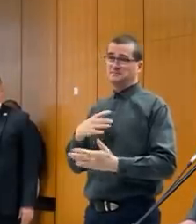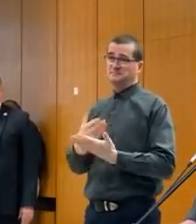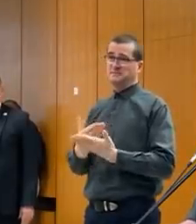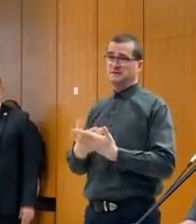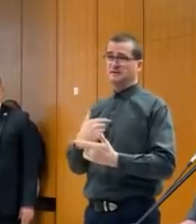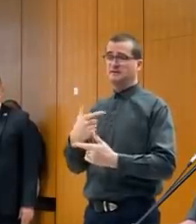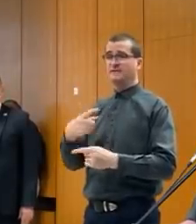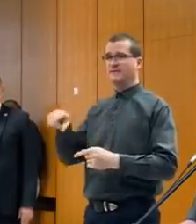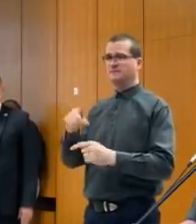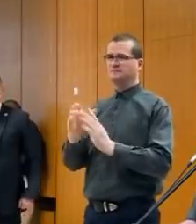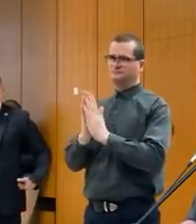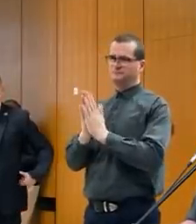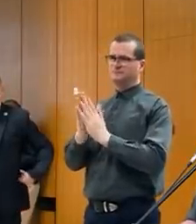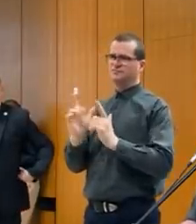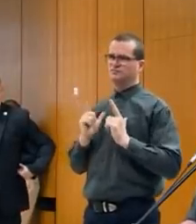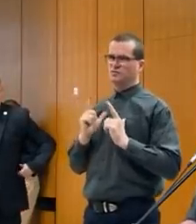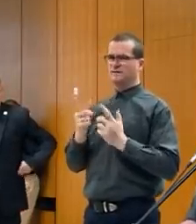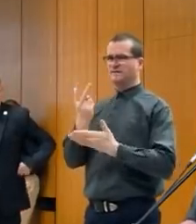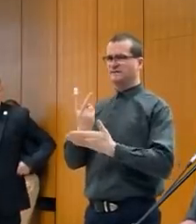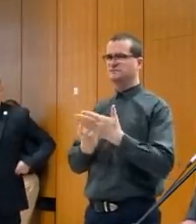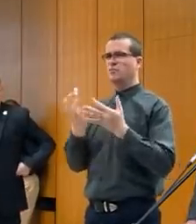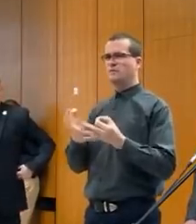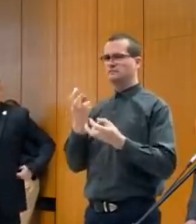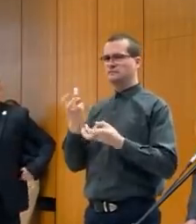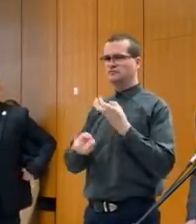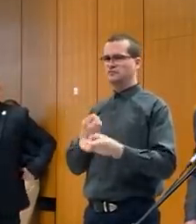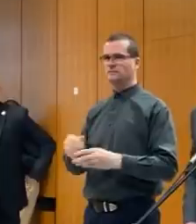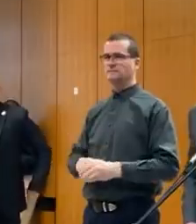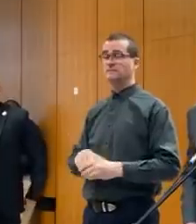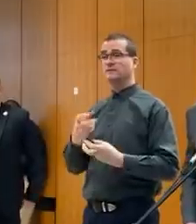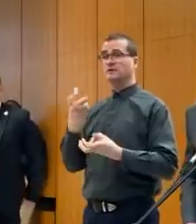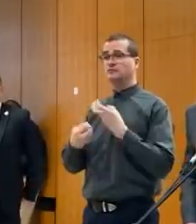aj vás požiadať. Počkajme si na výsledky oficiálne vyšetrovanie.